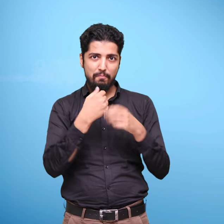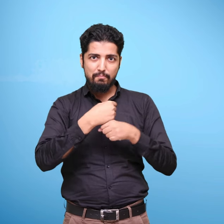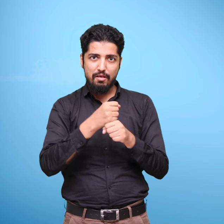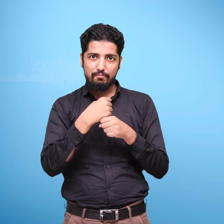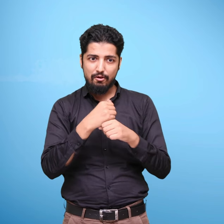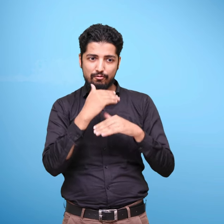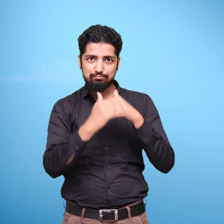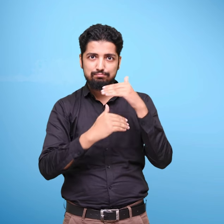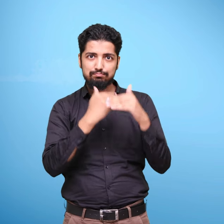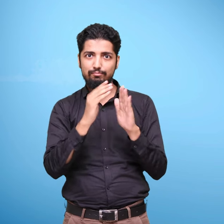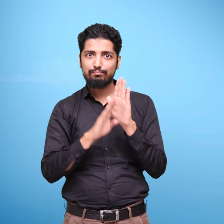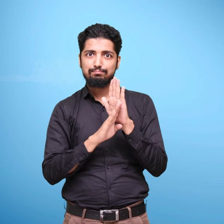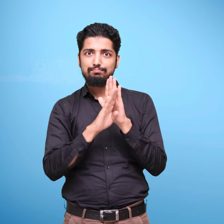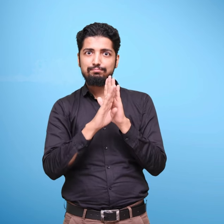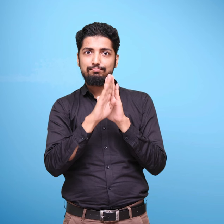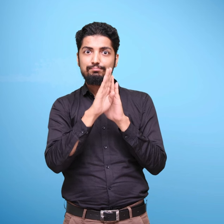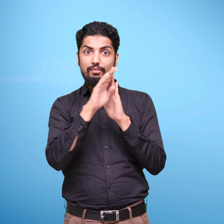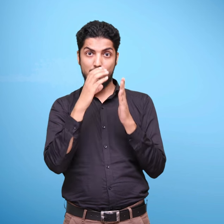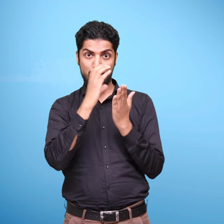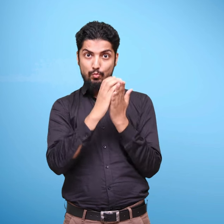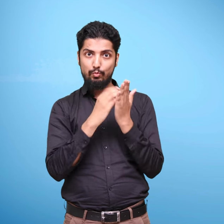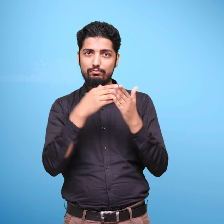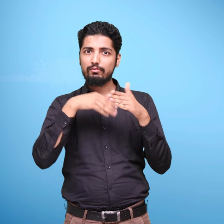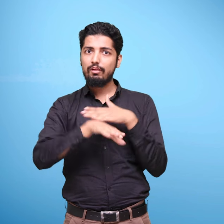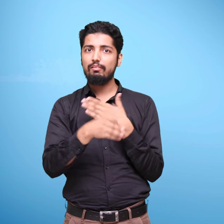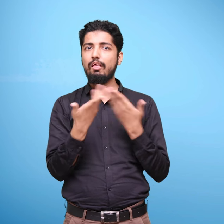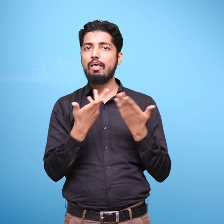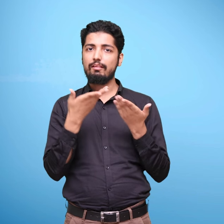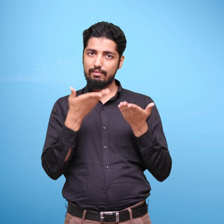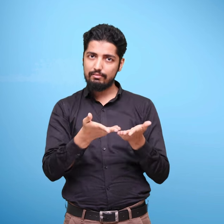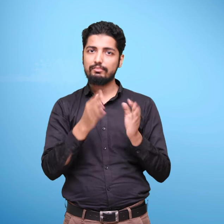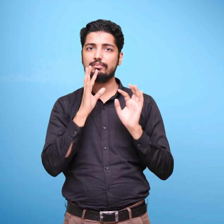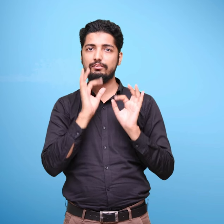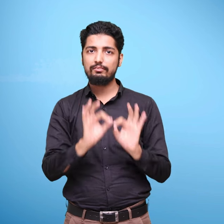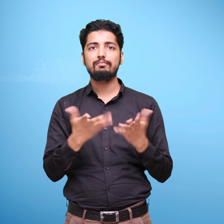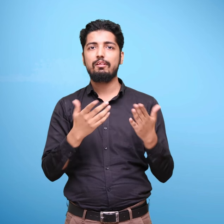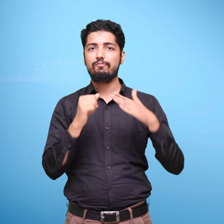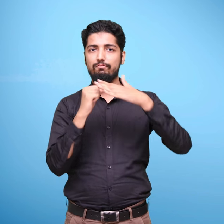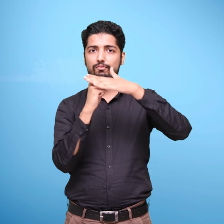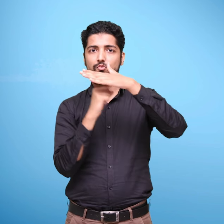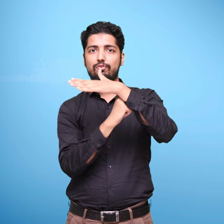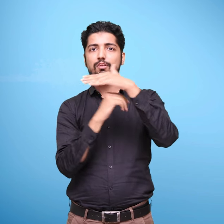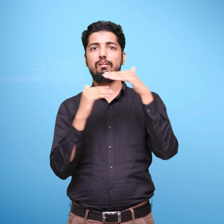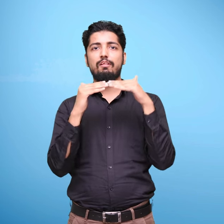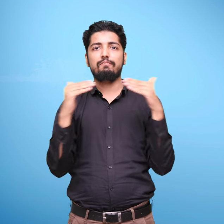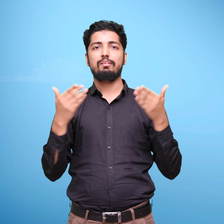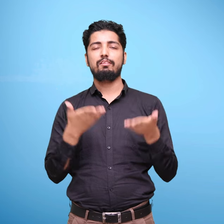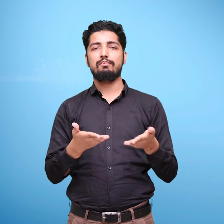सार्थक अधिगम संसाधनों के साथ सीखने को महत्व देते हुए बच्चों के व्यभारिक जीवन से जुड़ने का प्रयास